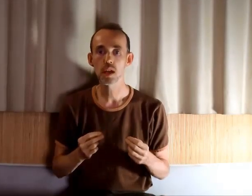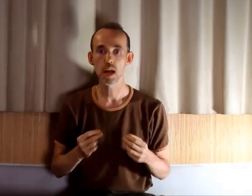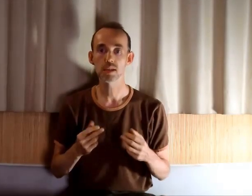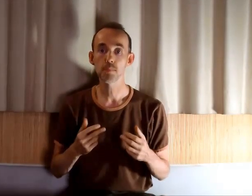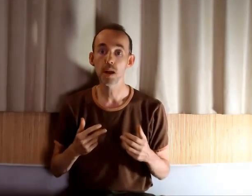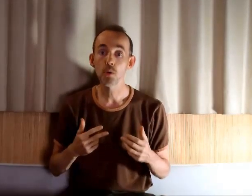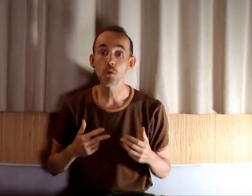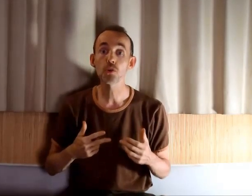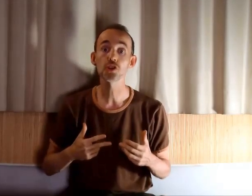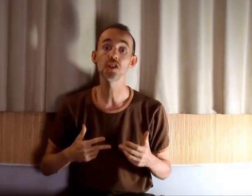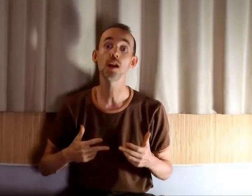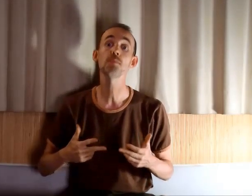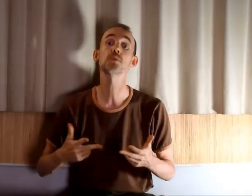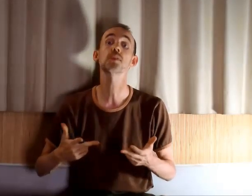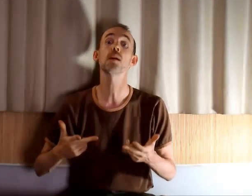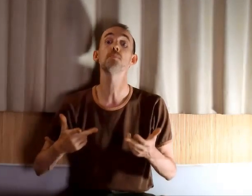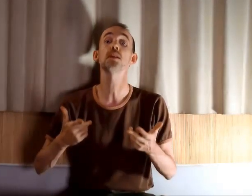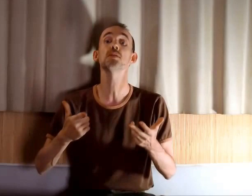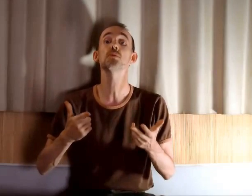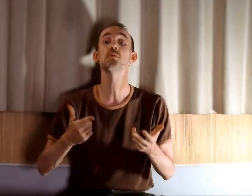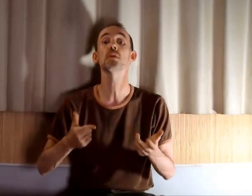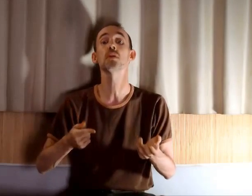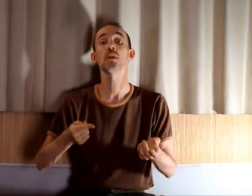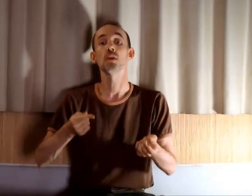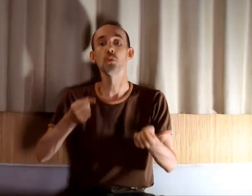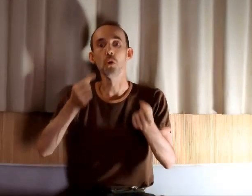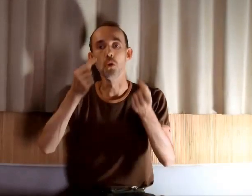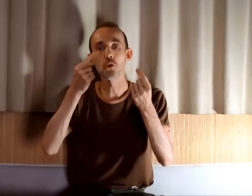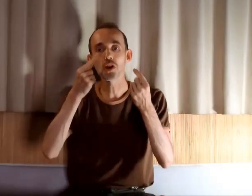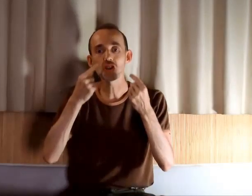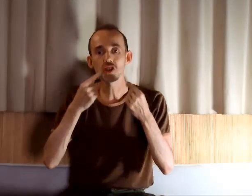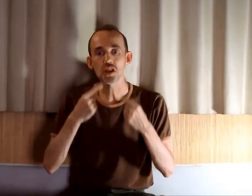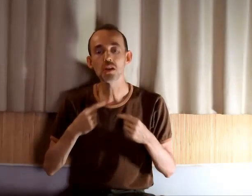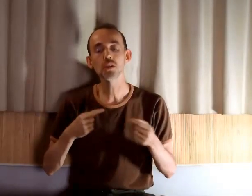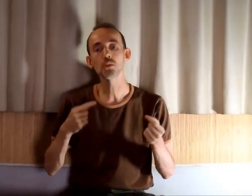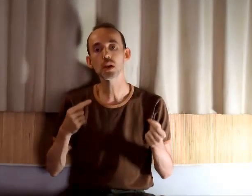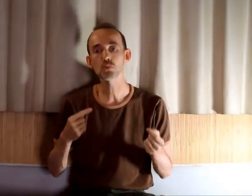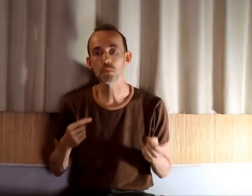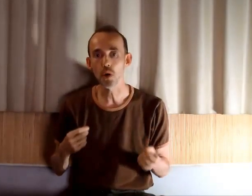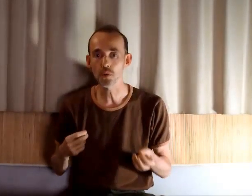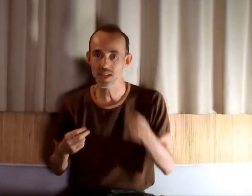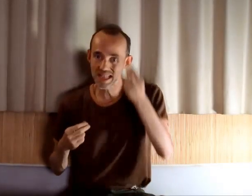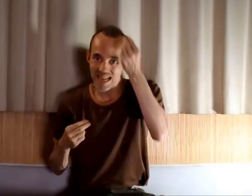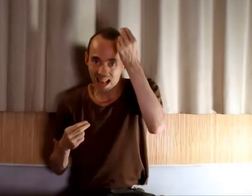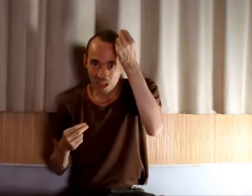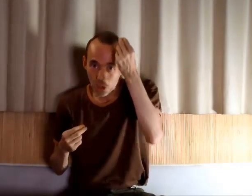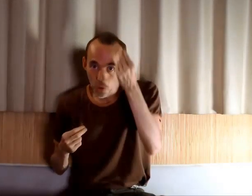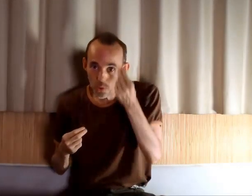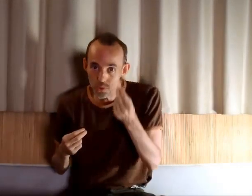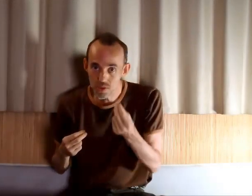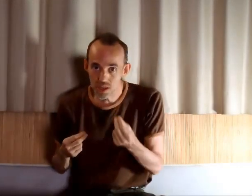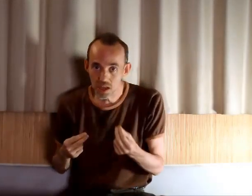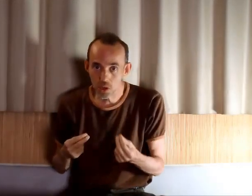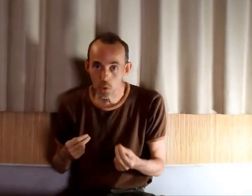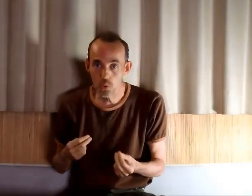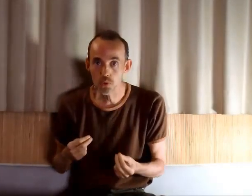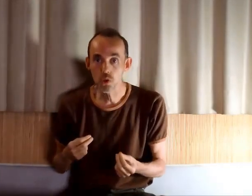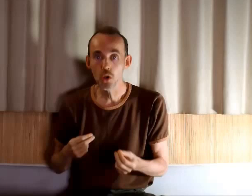Elle s'appelle originelle puisque c'est la blessure de l'origine de la souffrance, c'est la cause des causes